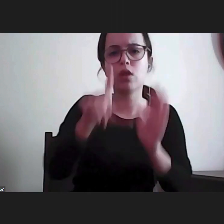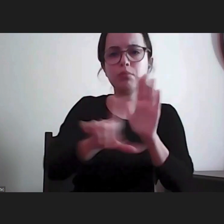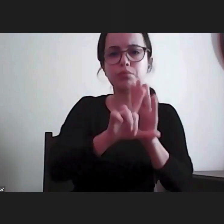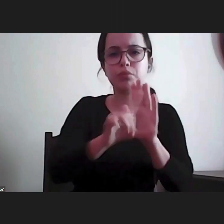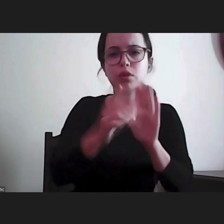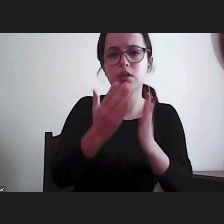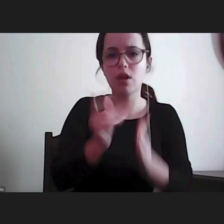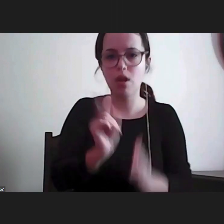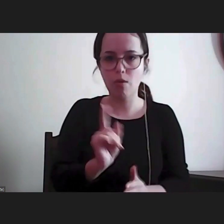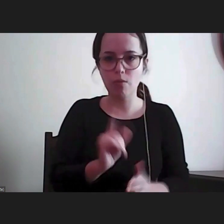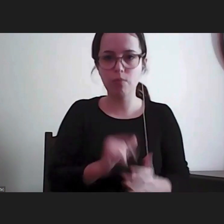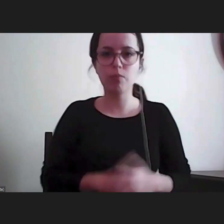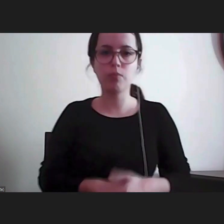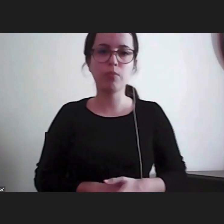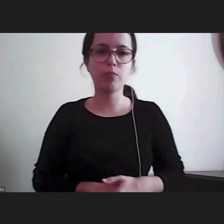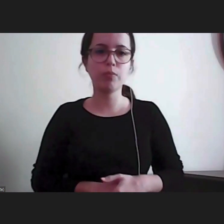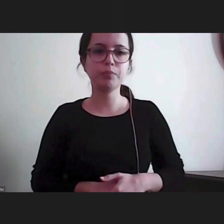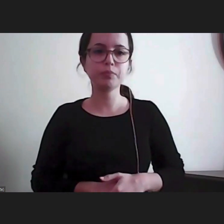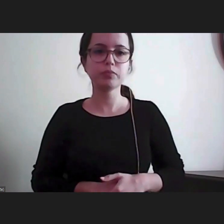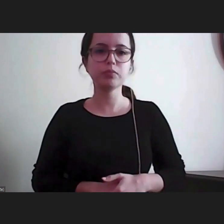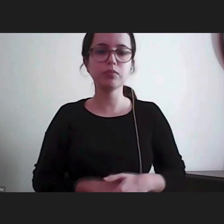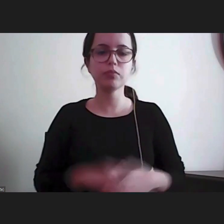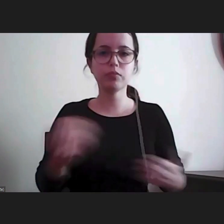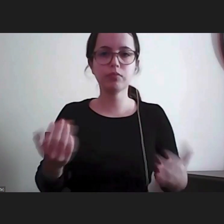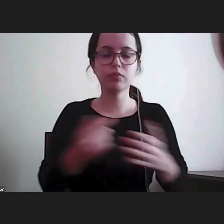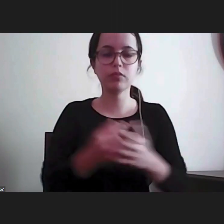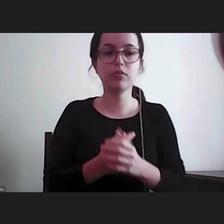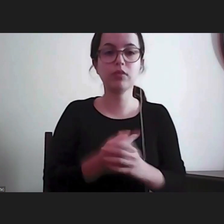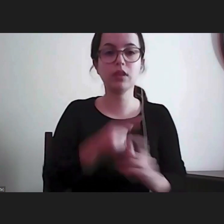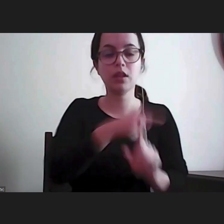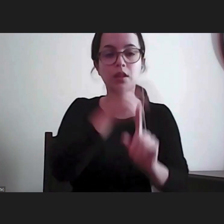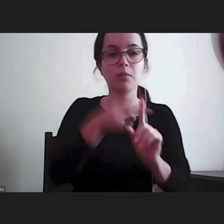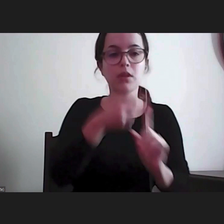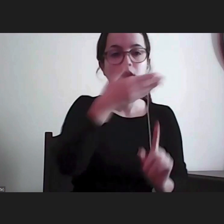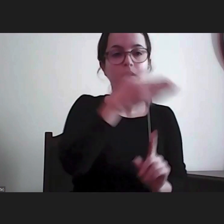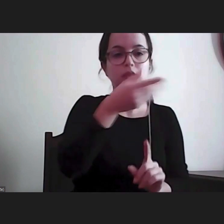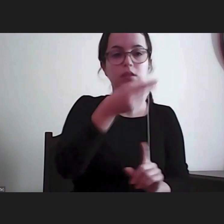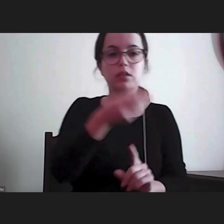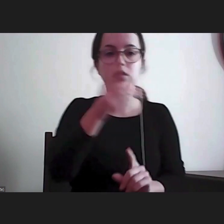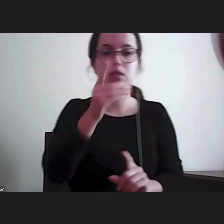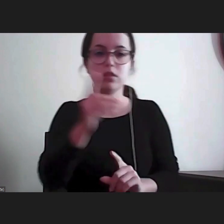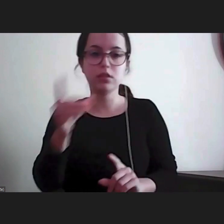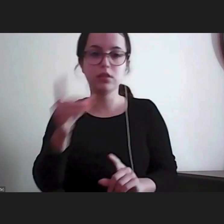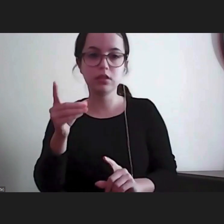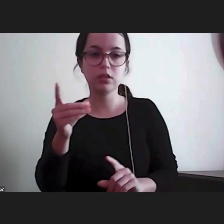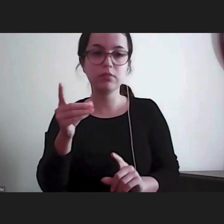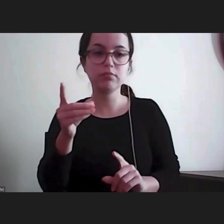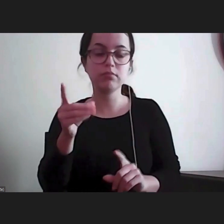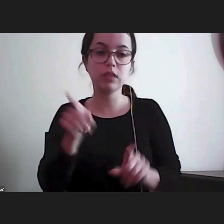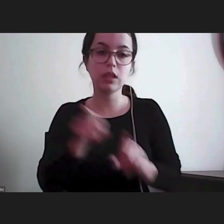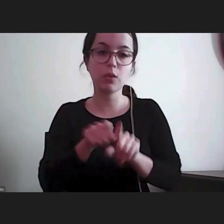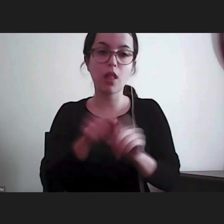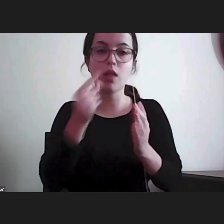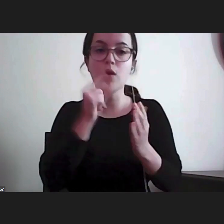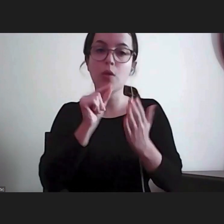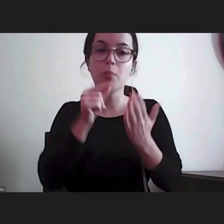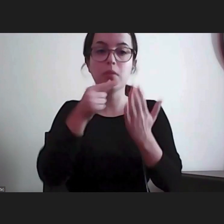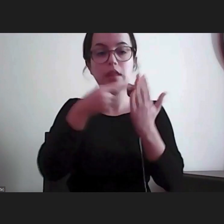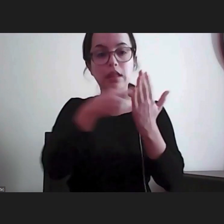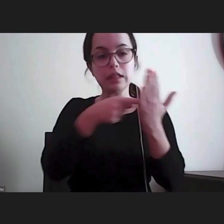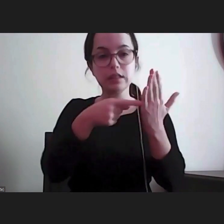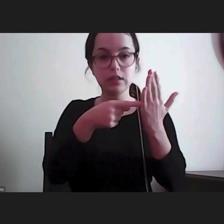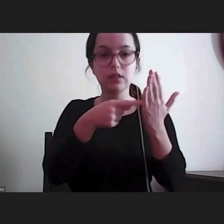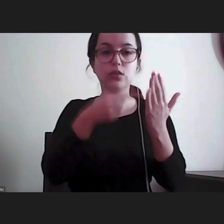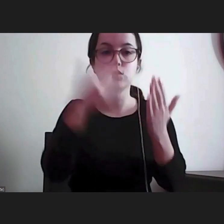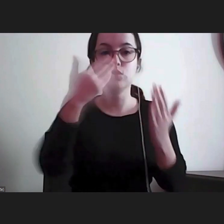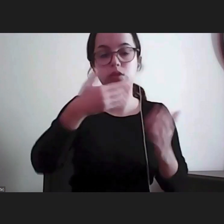Quando se dá o acolhimento na Constituição de 76, e desde sempre, ficamos com uma referência direta à salvaguarda dos direitos